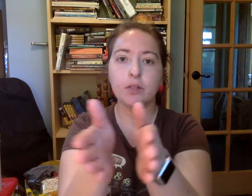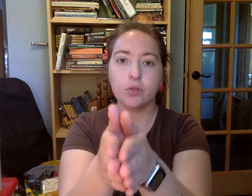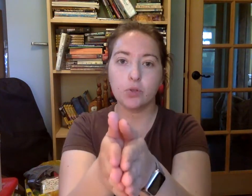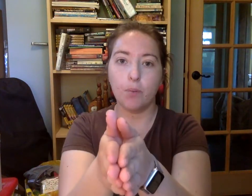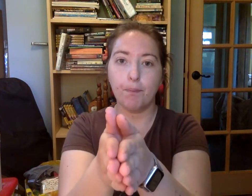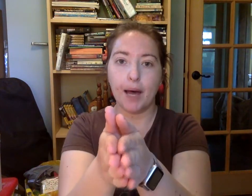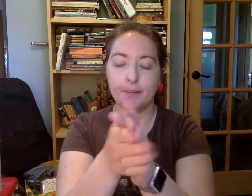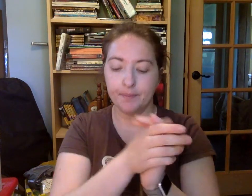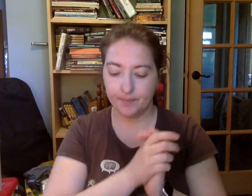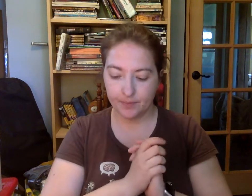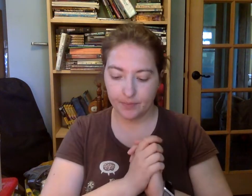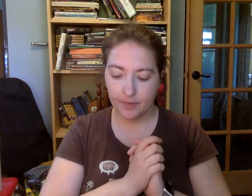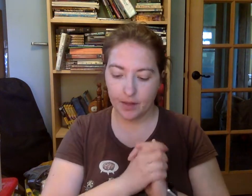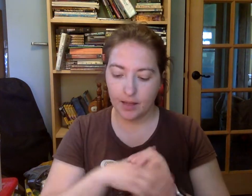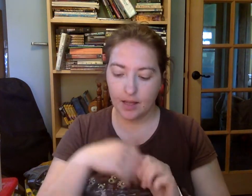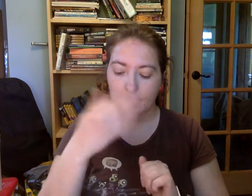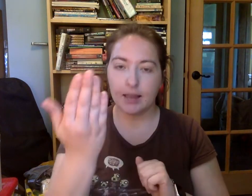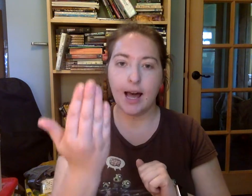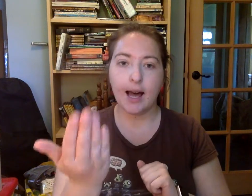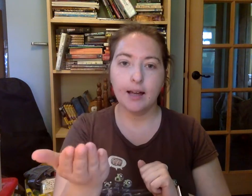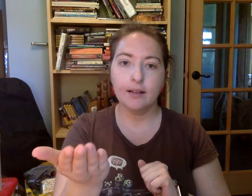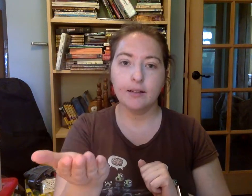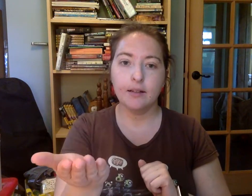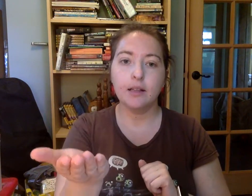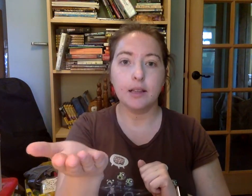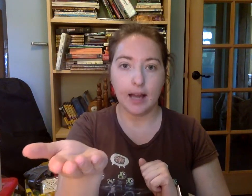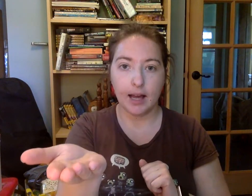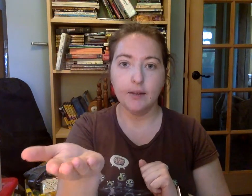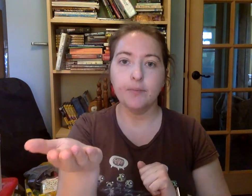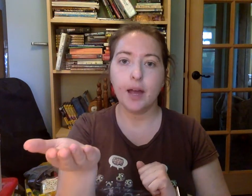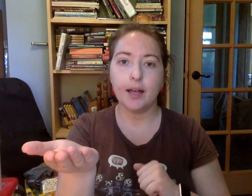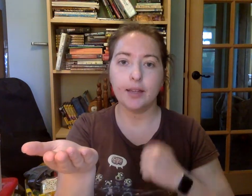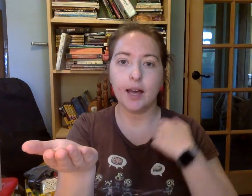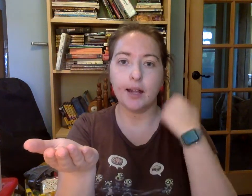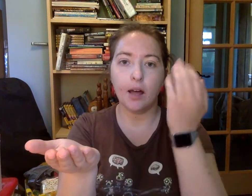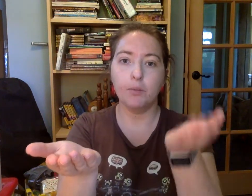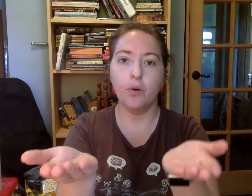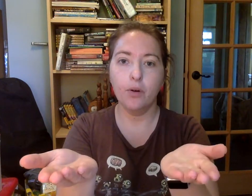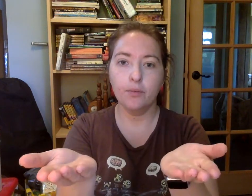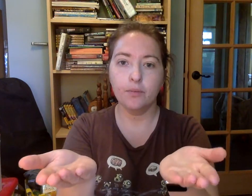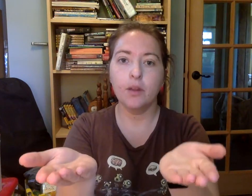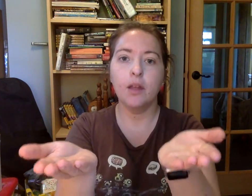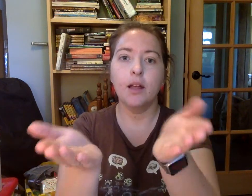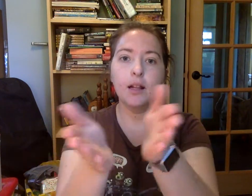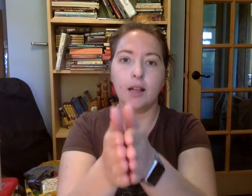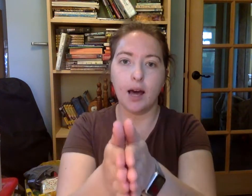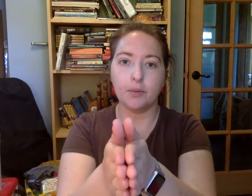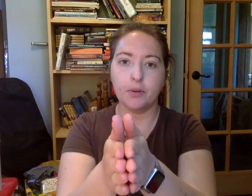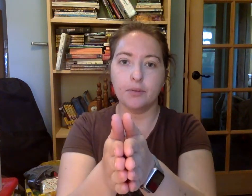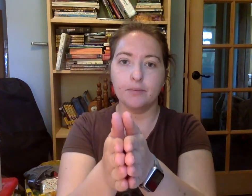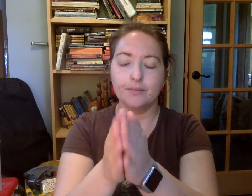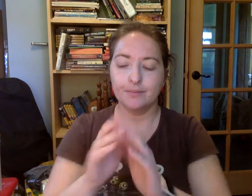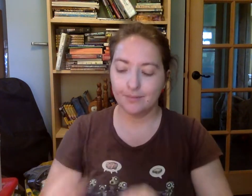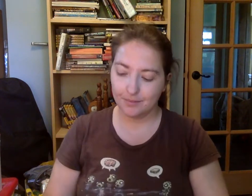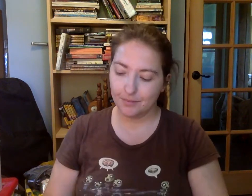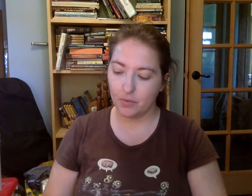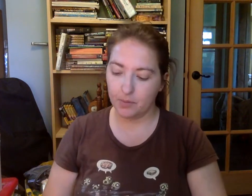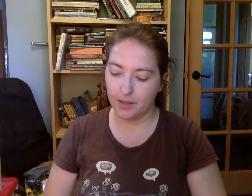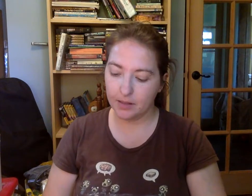Sopa. La. La. Añada. Bo. Lavo. Muy bien hecho.